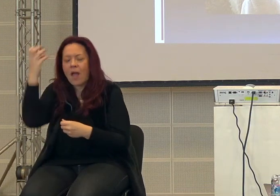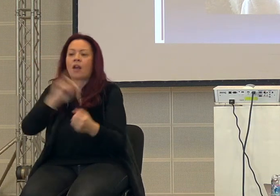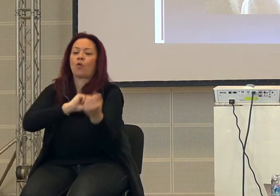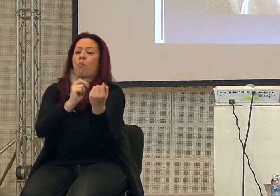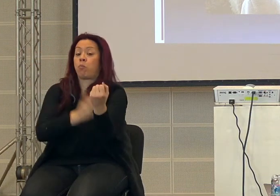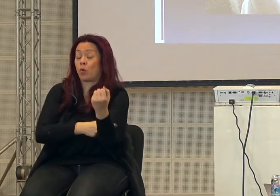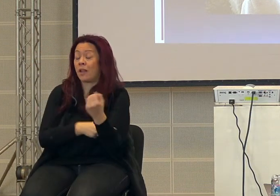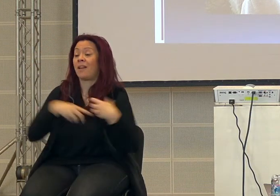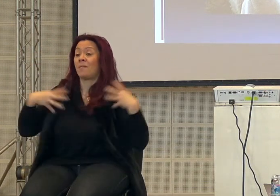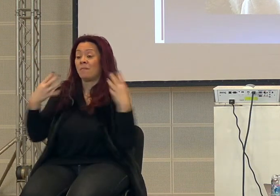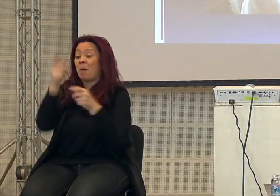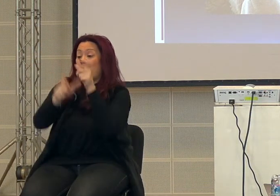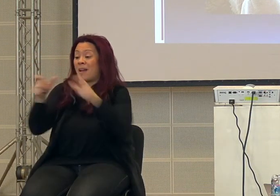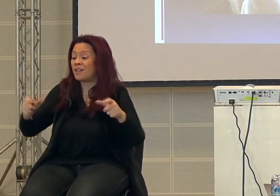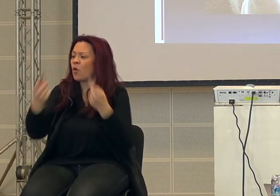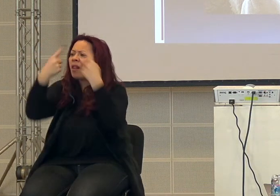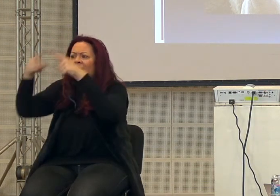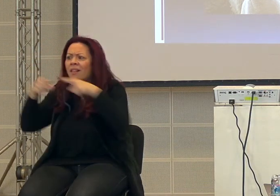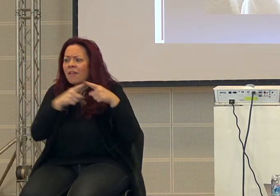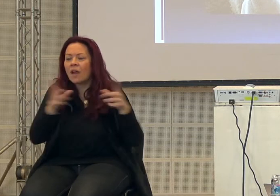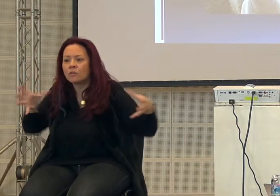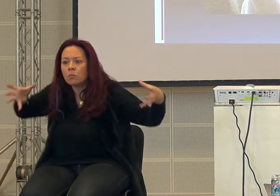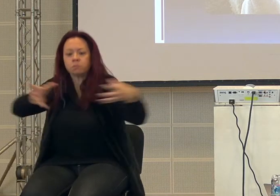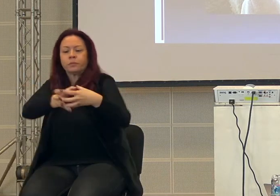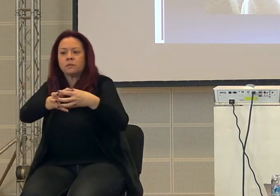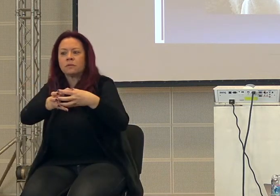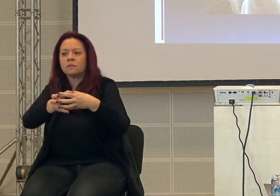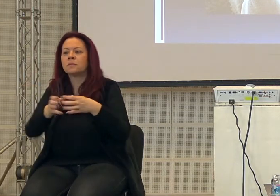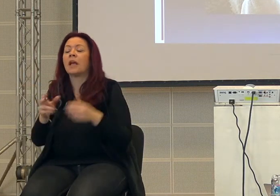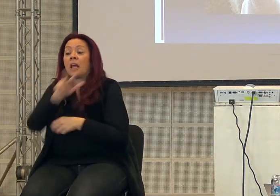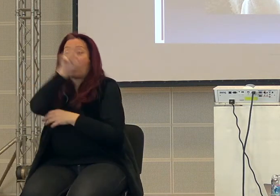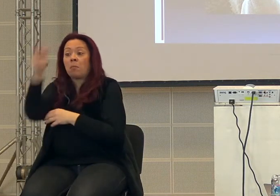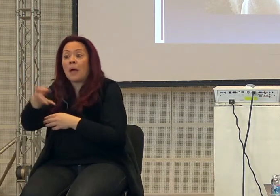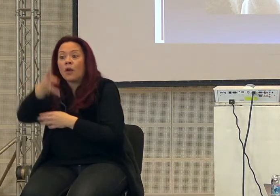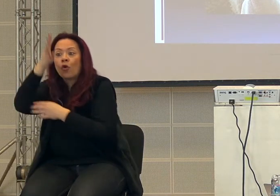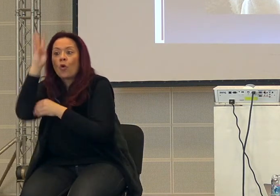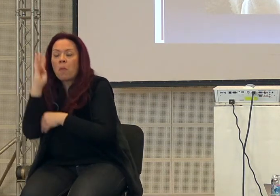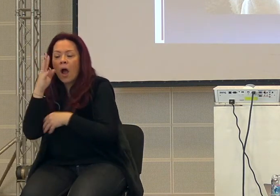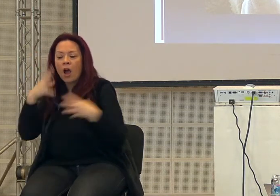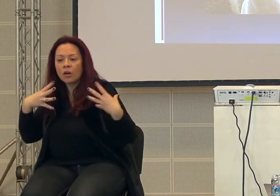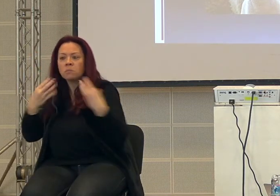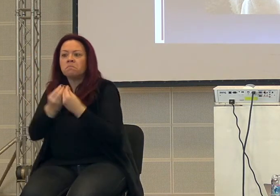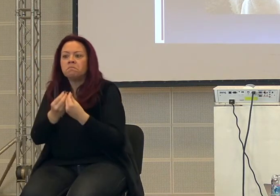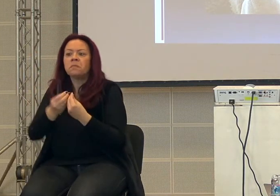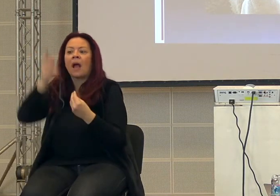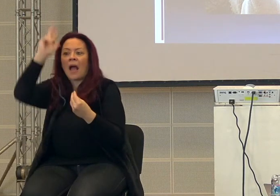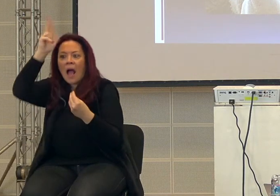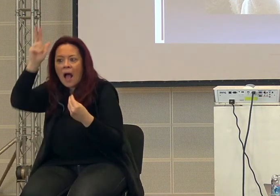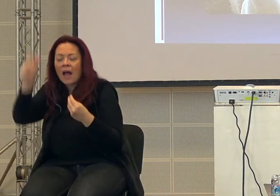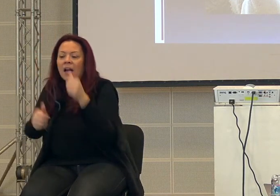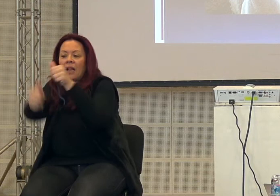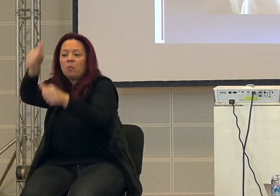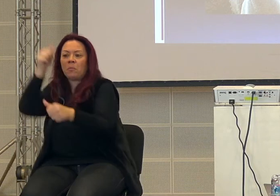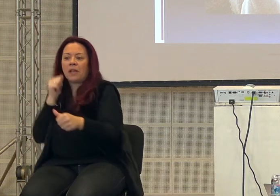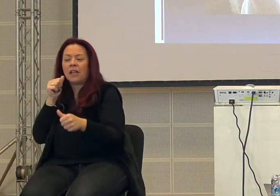insieme persone molto diverse.'impero romano teneva insieme dai galli, prima ancora